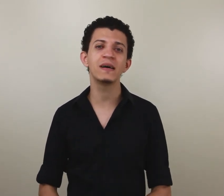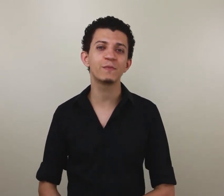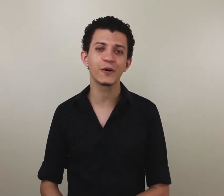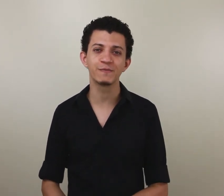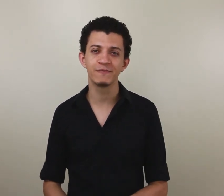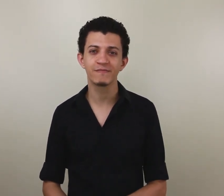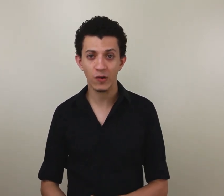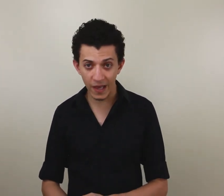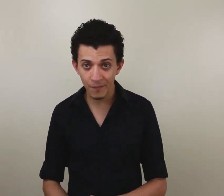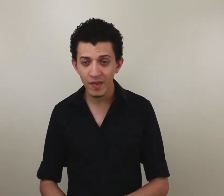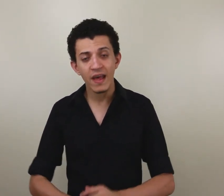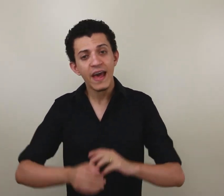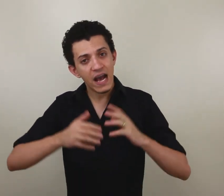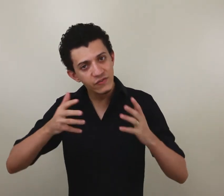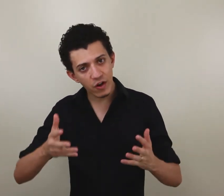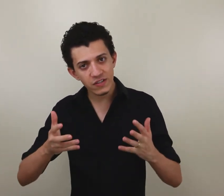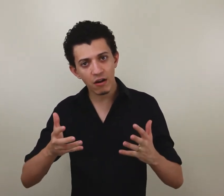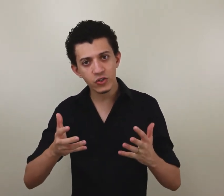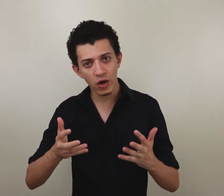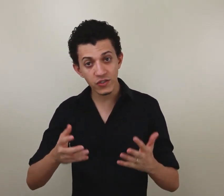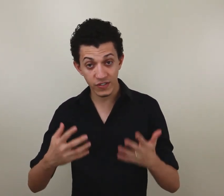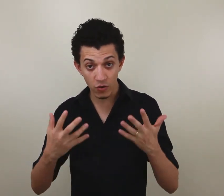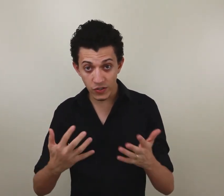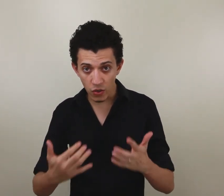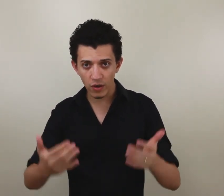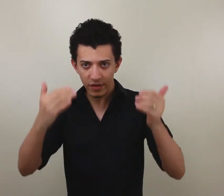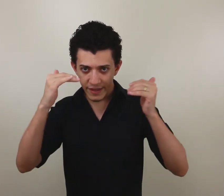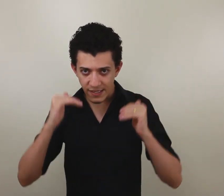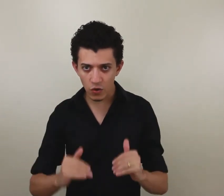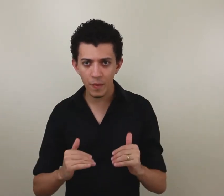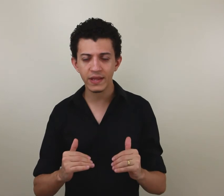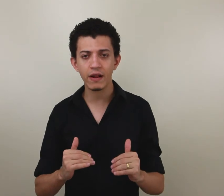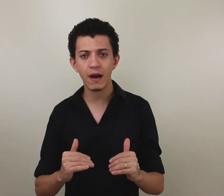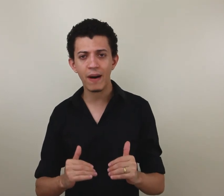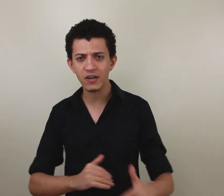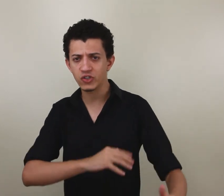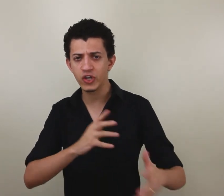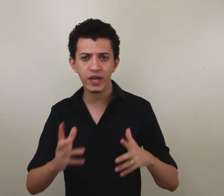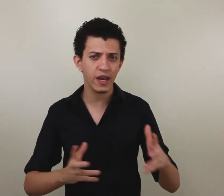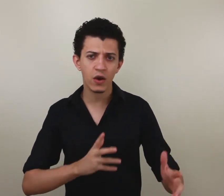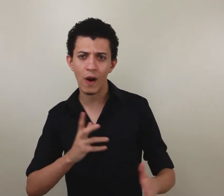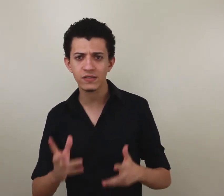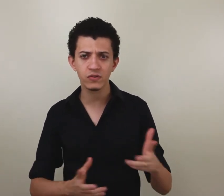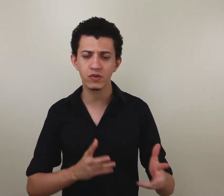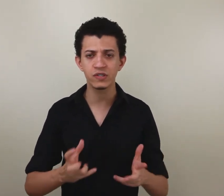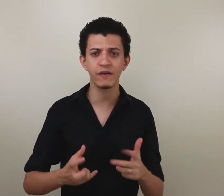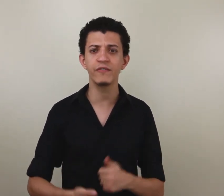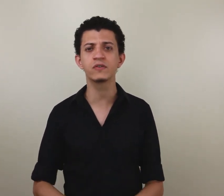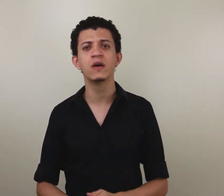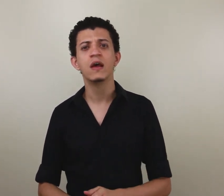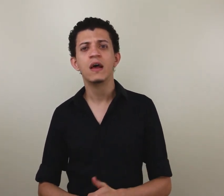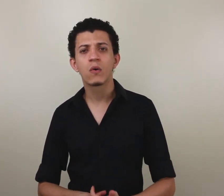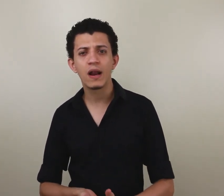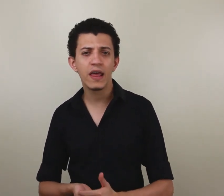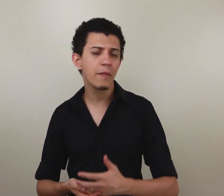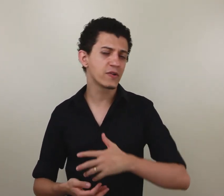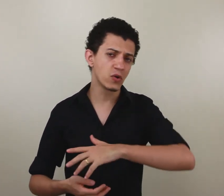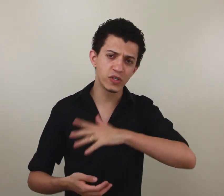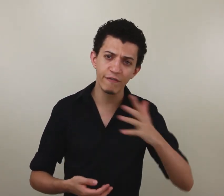mais próxima. Ok? Essa foi a nossa aula de hoje. Se você gostou, deixe seu comentário aqui abaixo. Diga aí quais são os seus desafios com a Libras ou de que